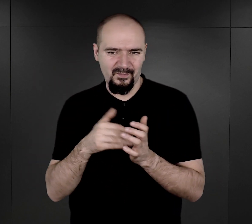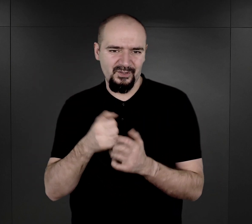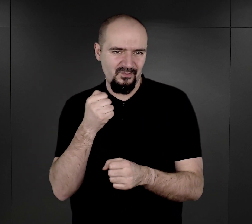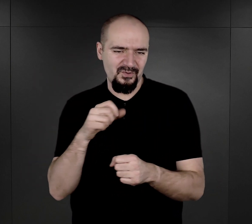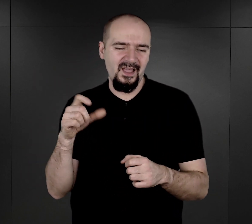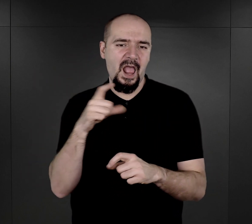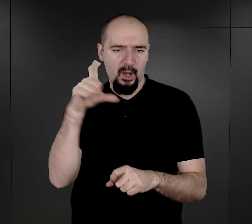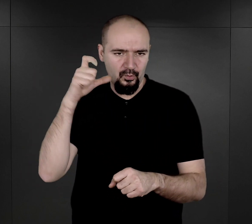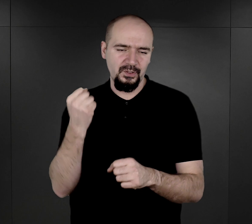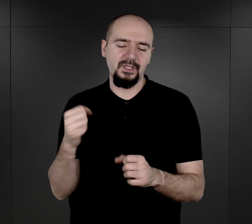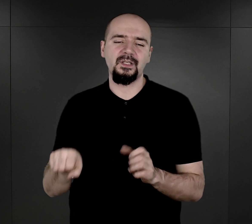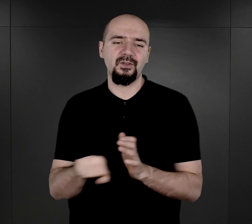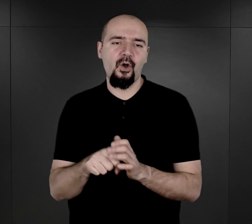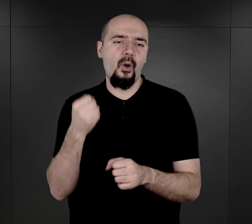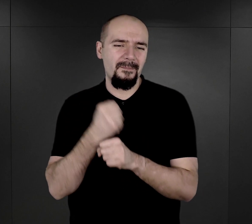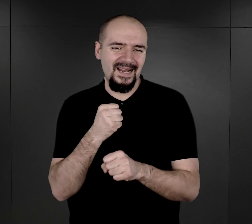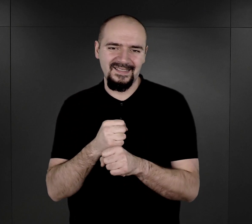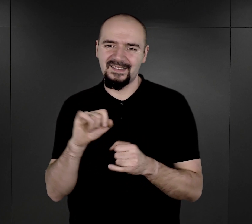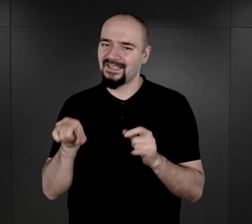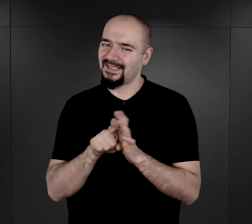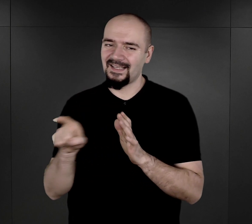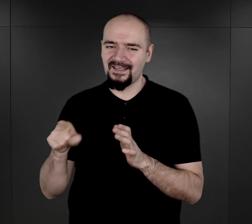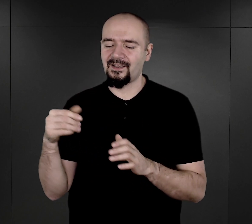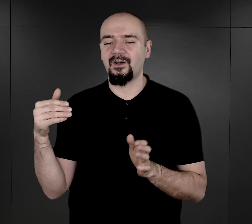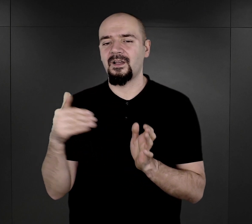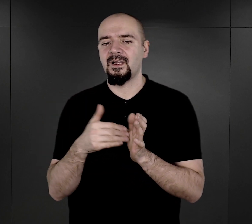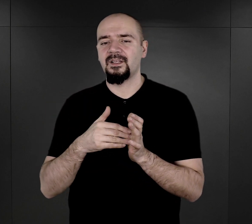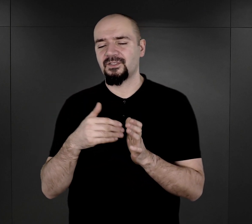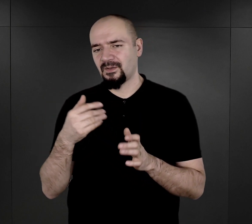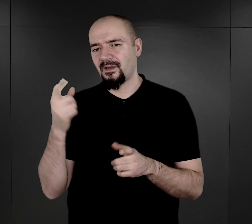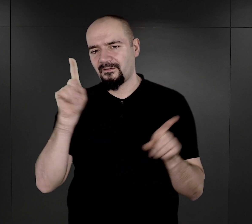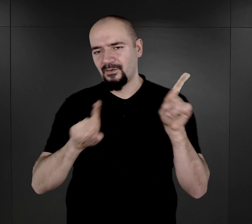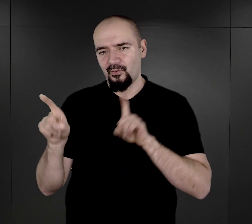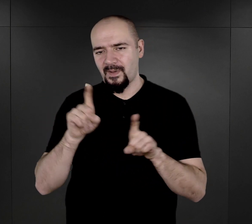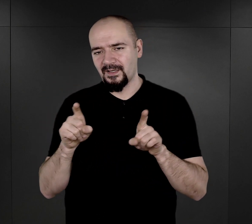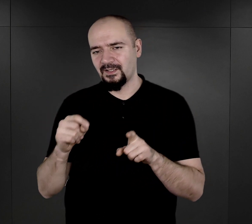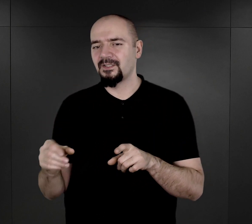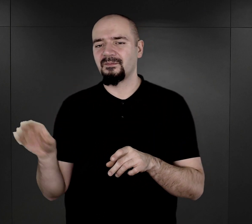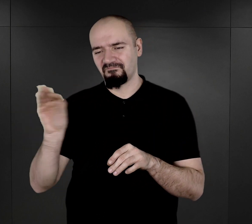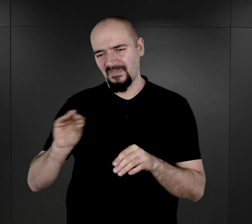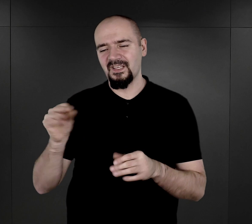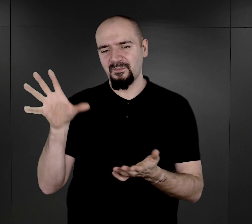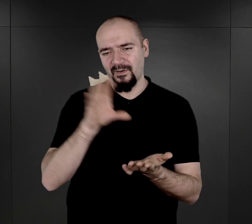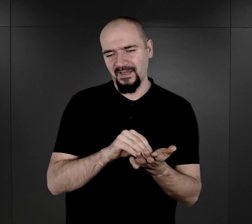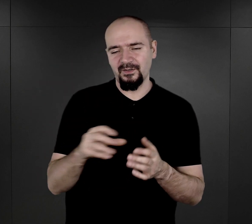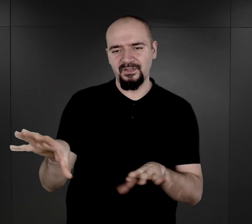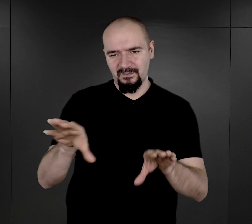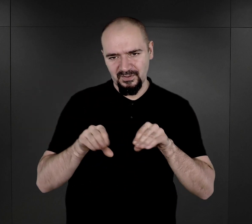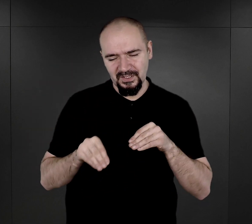tym należy wytłumaczyć to powtórne osadzenie w obozie więźniów, którzy wcześniej zostali z niego